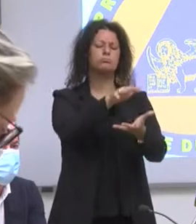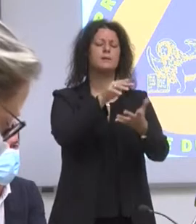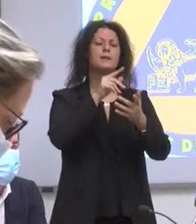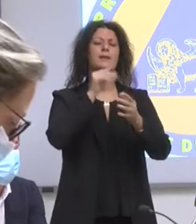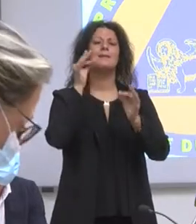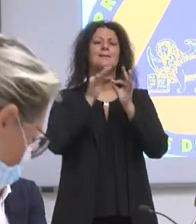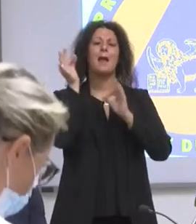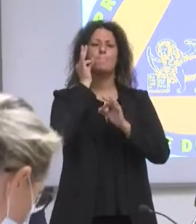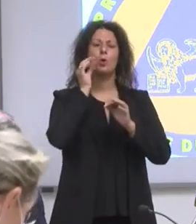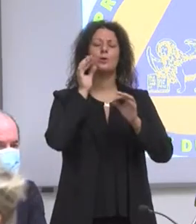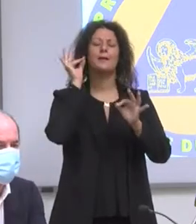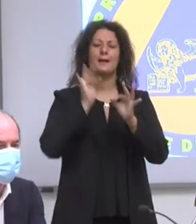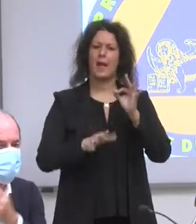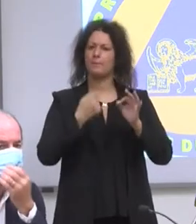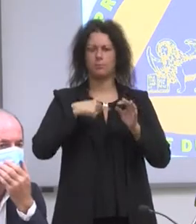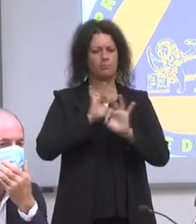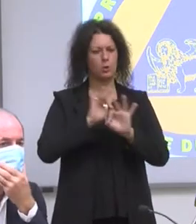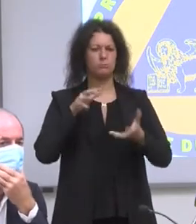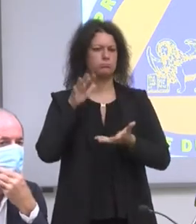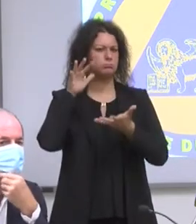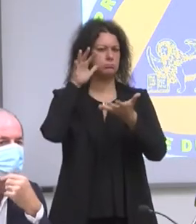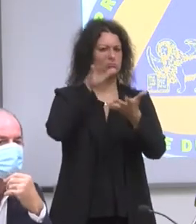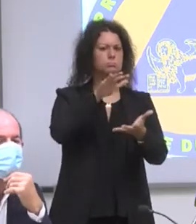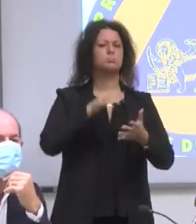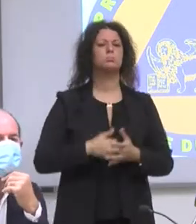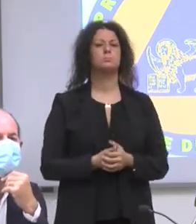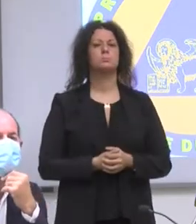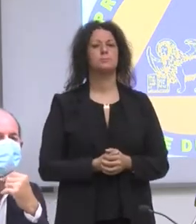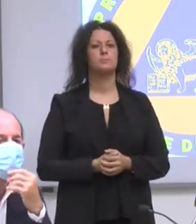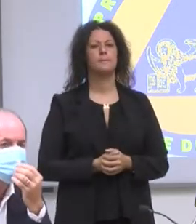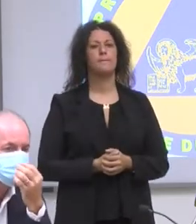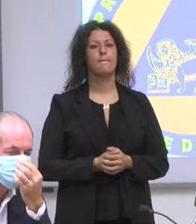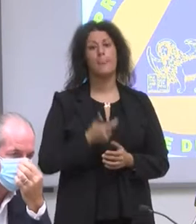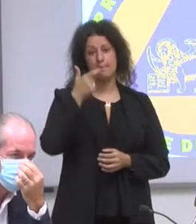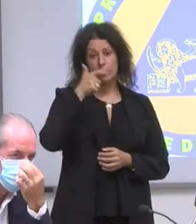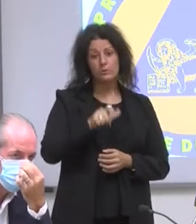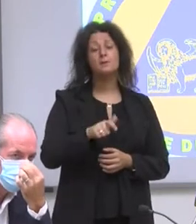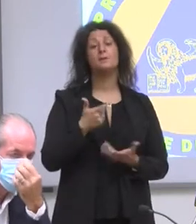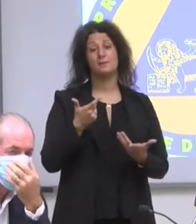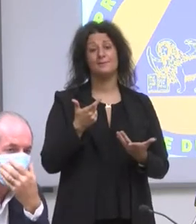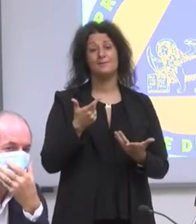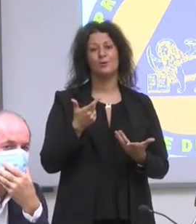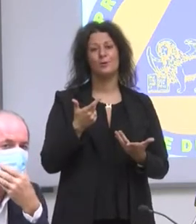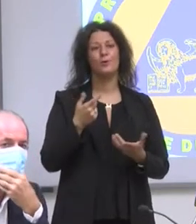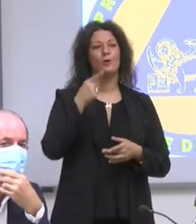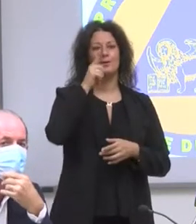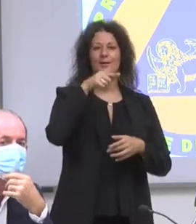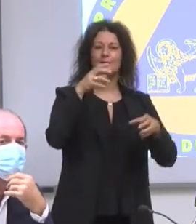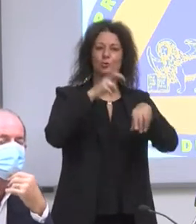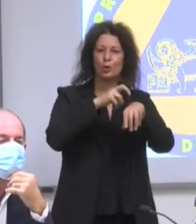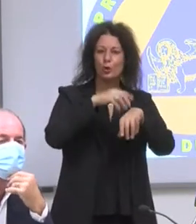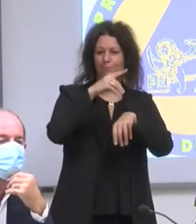assistiti perché fanno parte appunto dei team che devono con noi, con il SIS, con